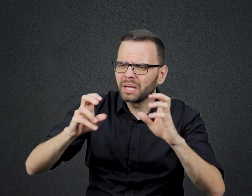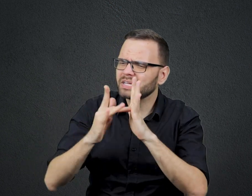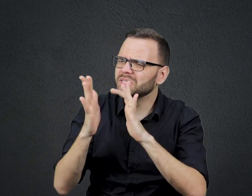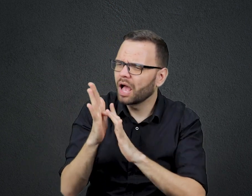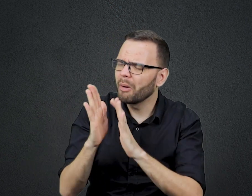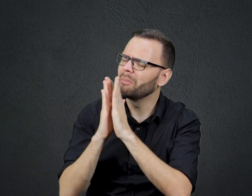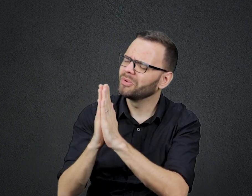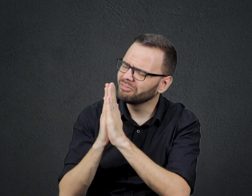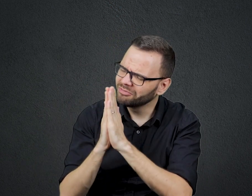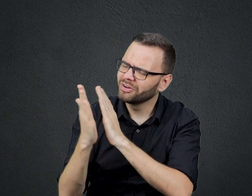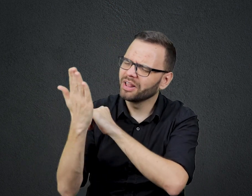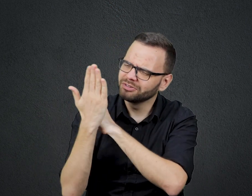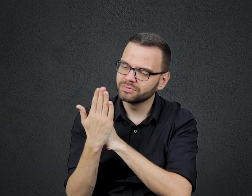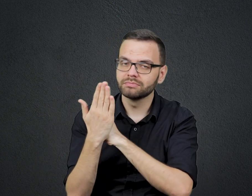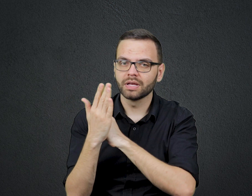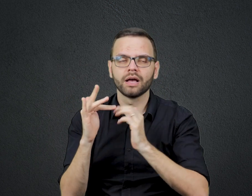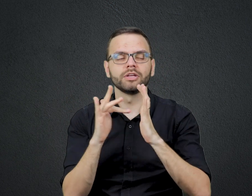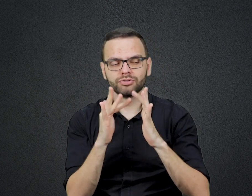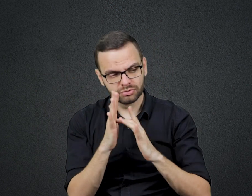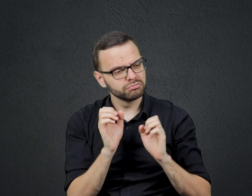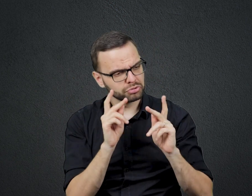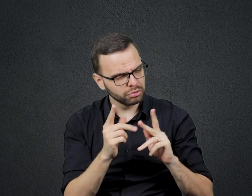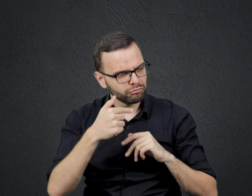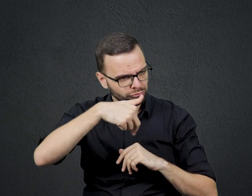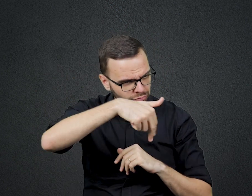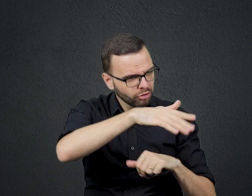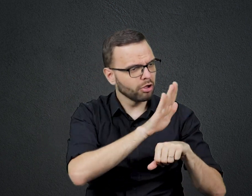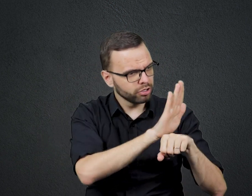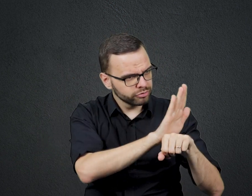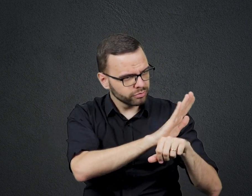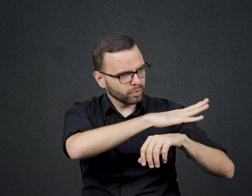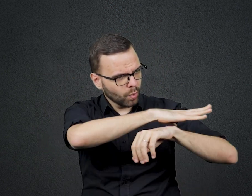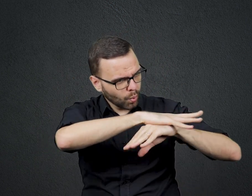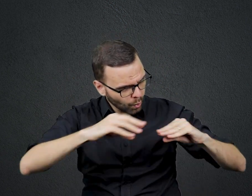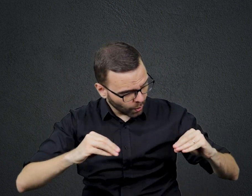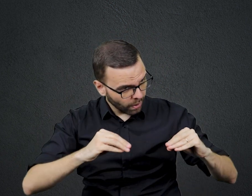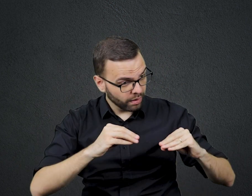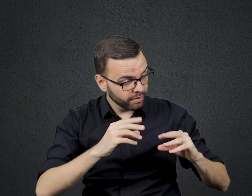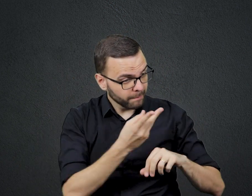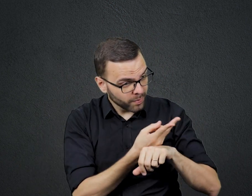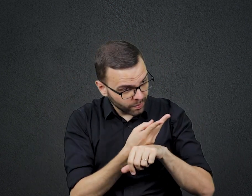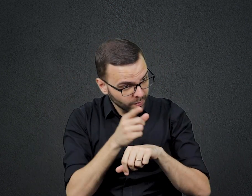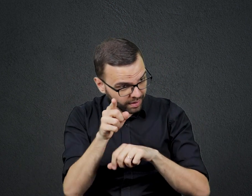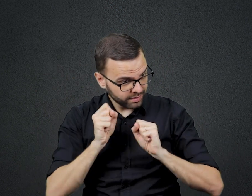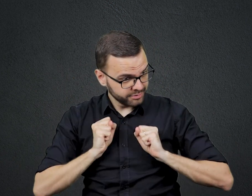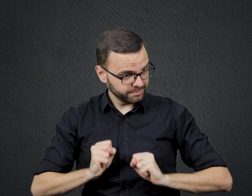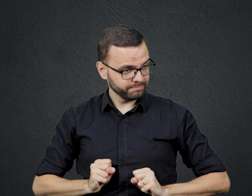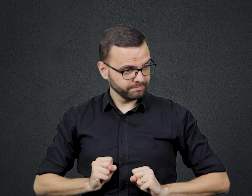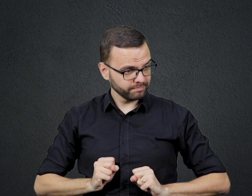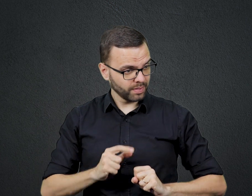curasse Ele os ouviu Curou e orientou a procurar os sacerdotes Por causa da doença Não